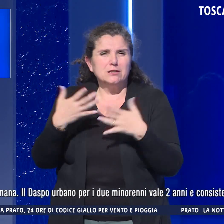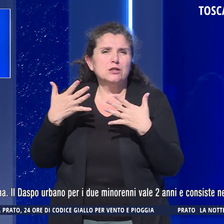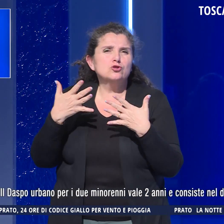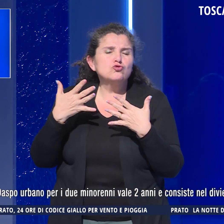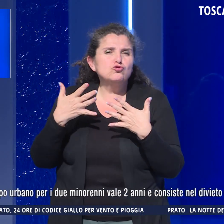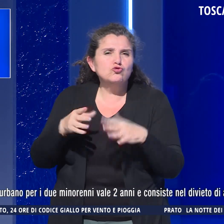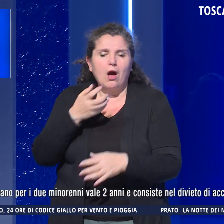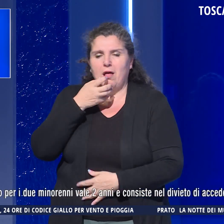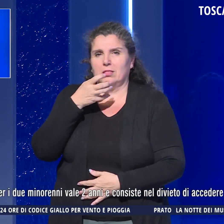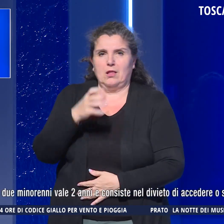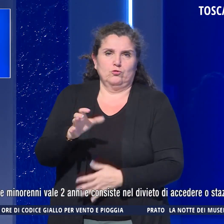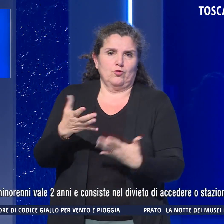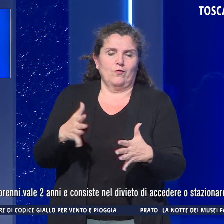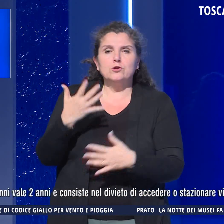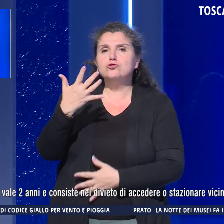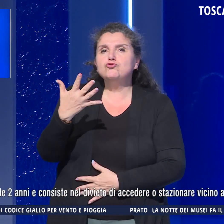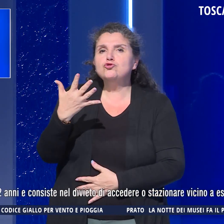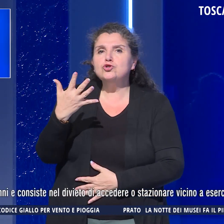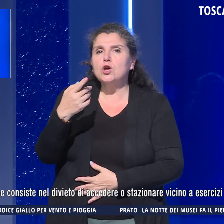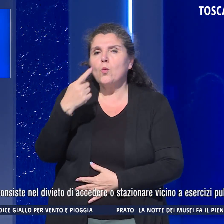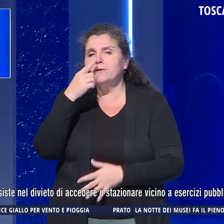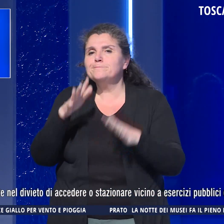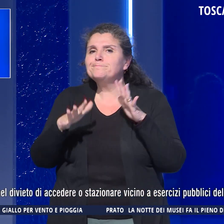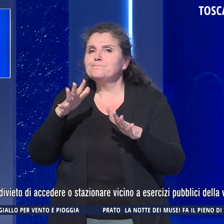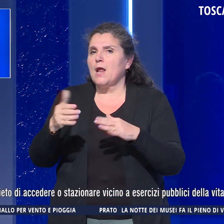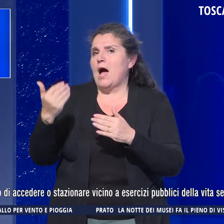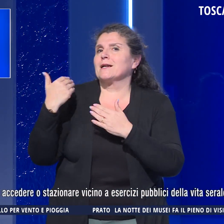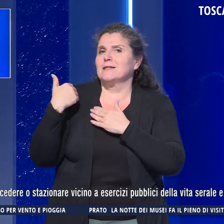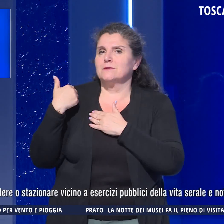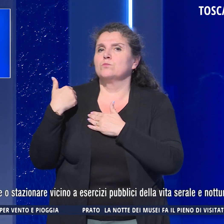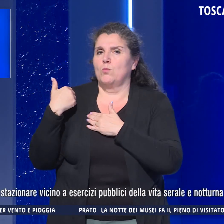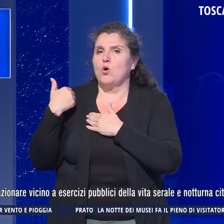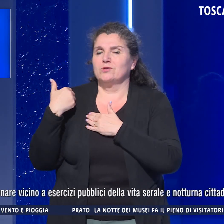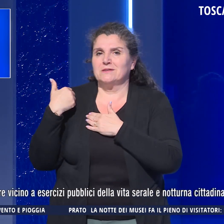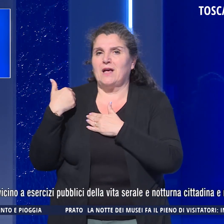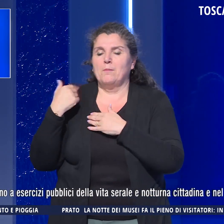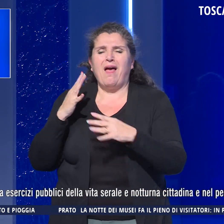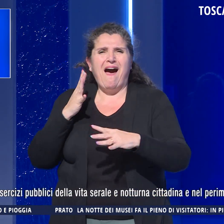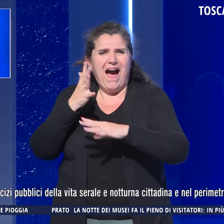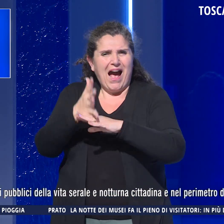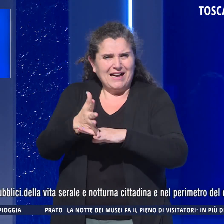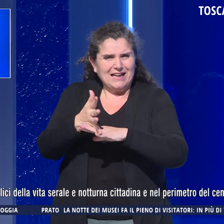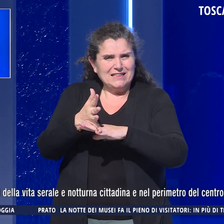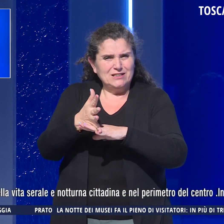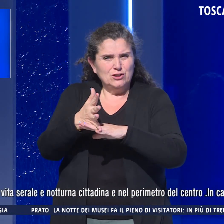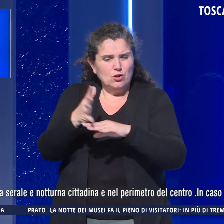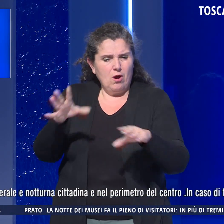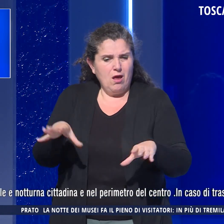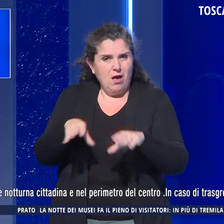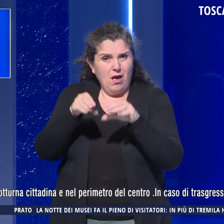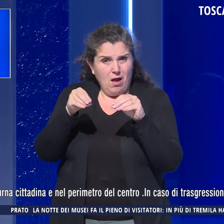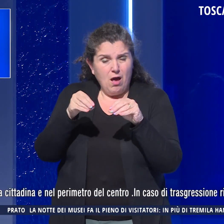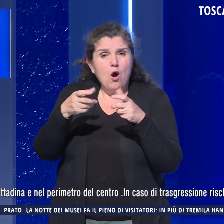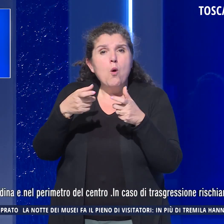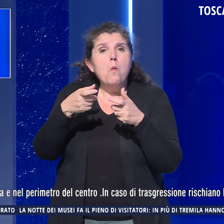denunciato cinque presunti responsabili. L'aggressione fu innescata dopo una